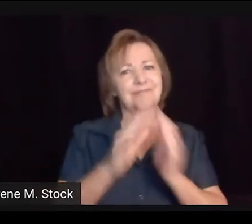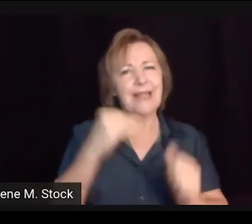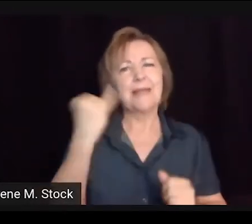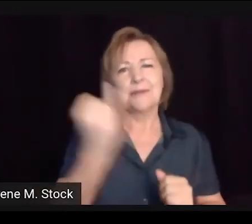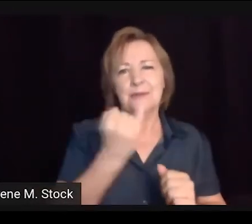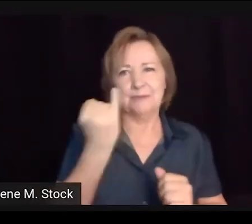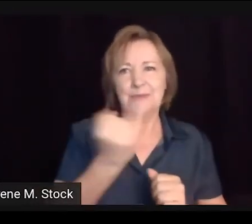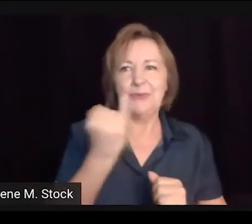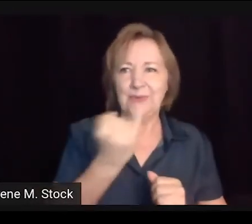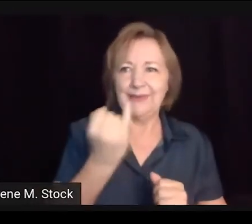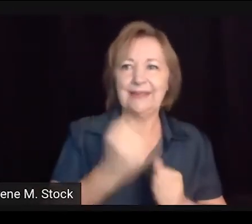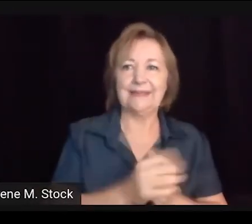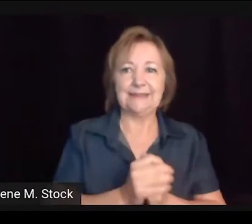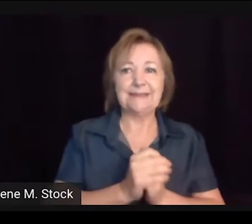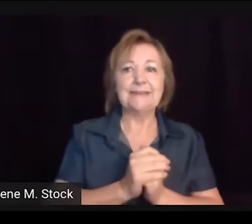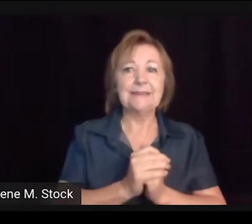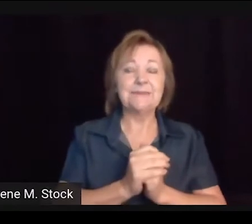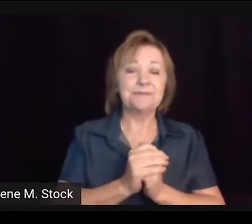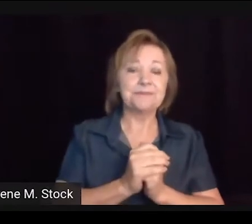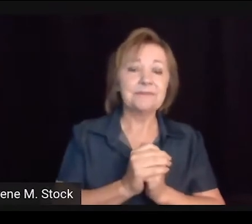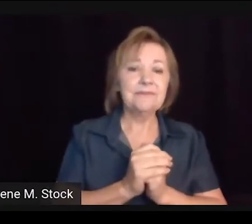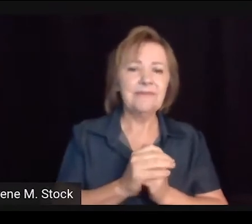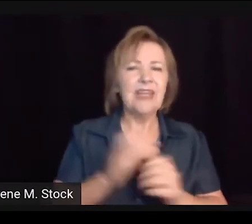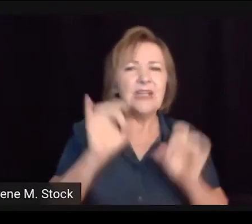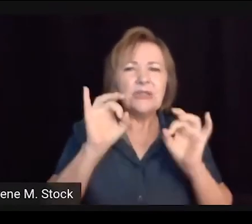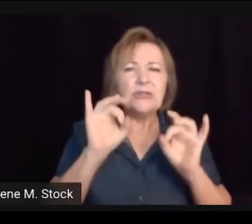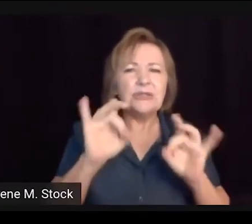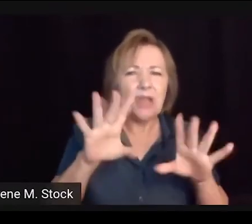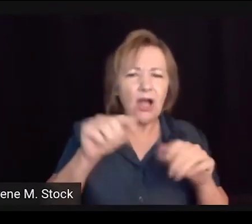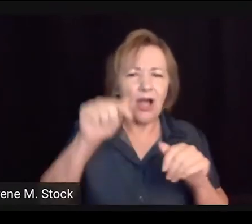dele, vocês saibam Libras, né?